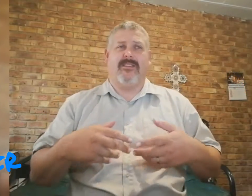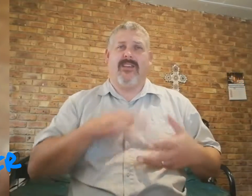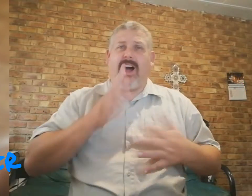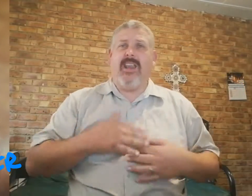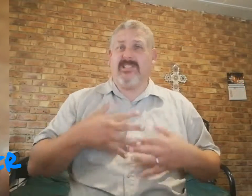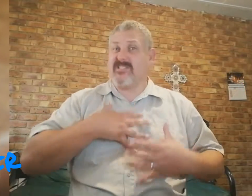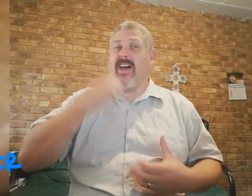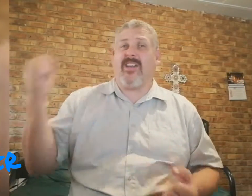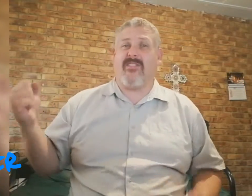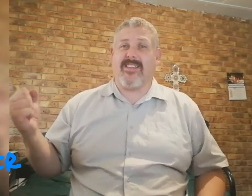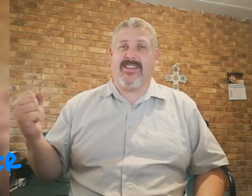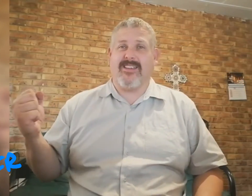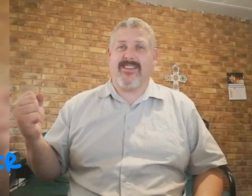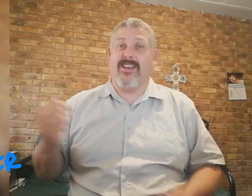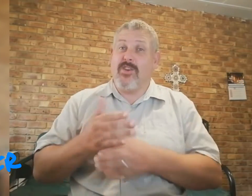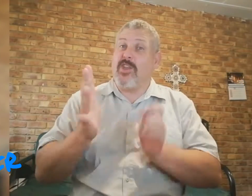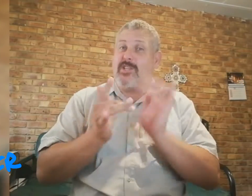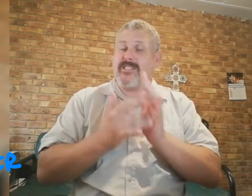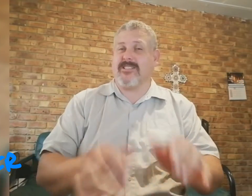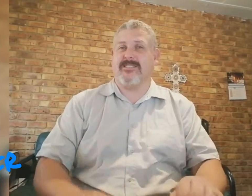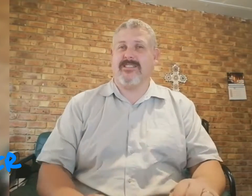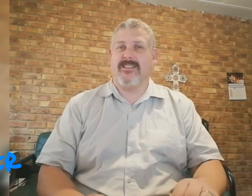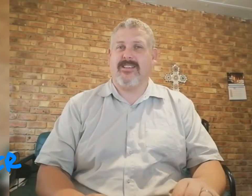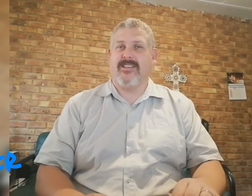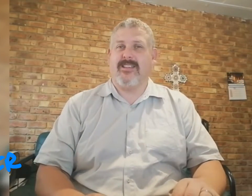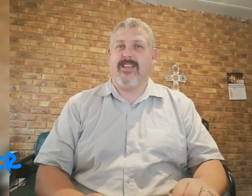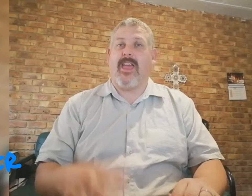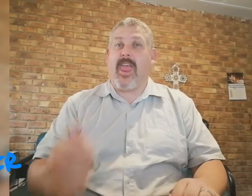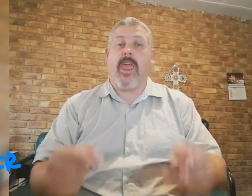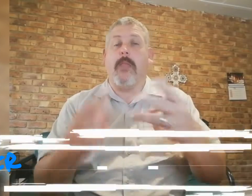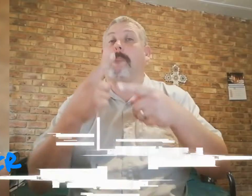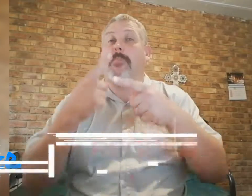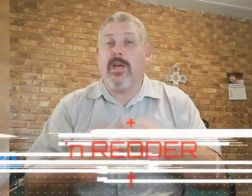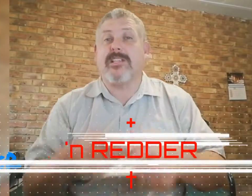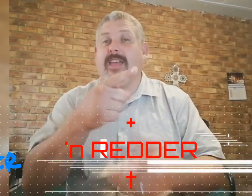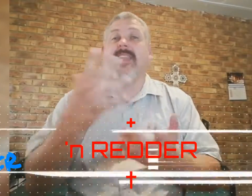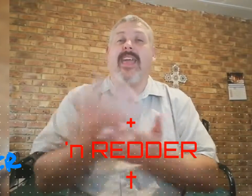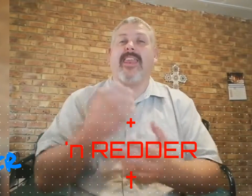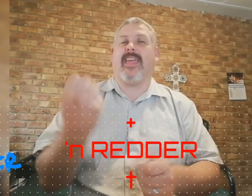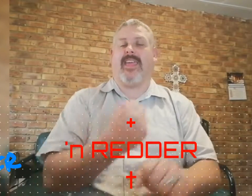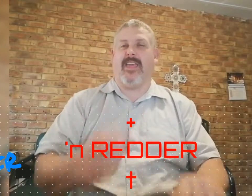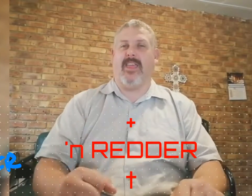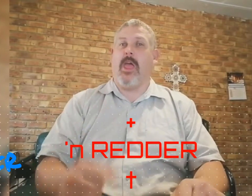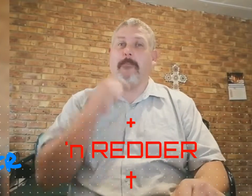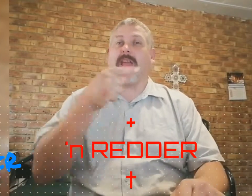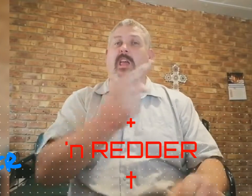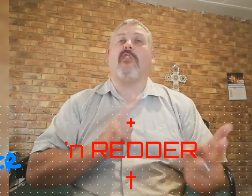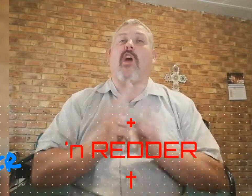alles is weggevat, dier Jesus. En, plus, hy het die rede geku, teken het die